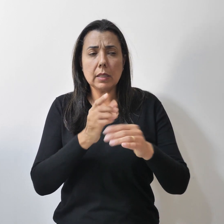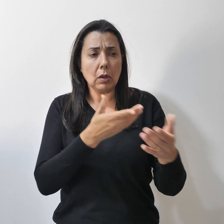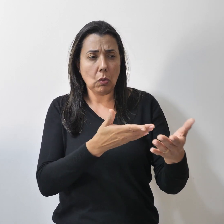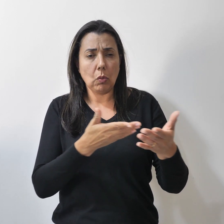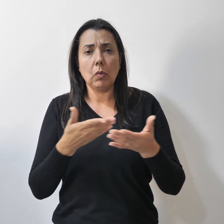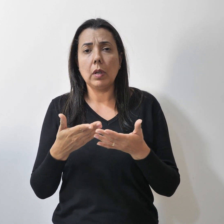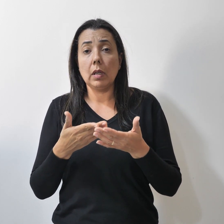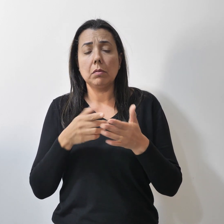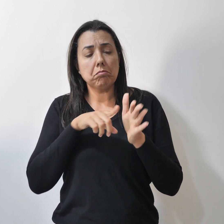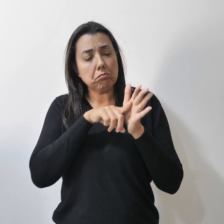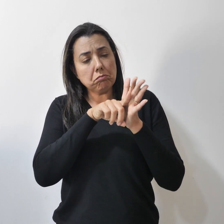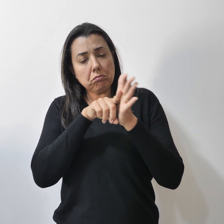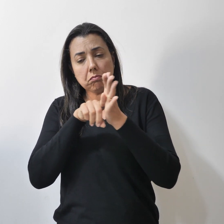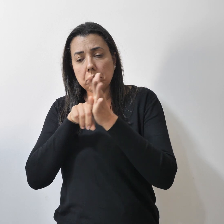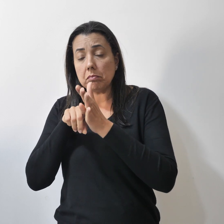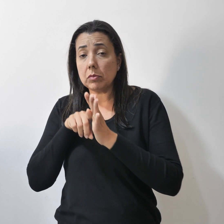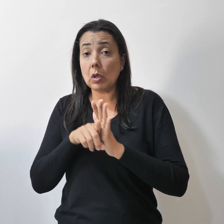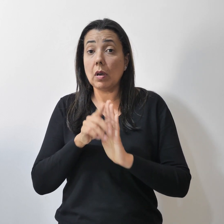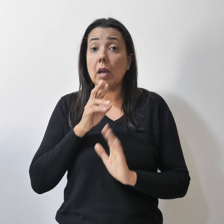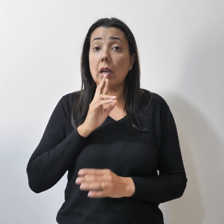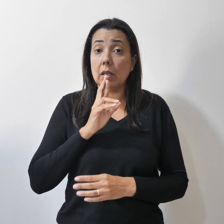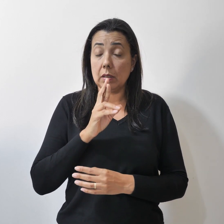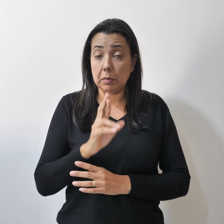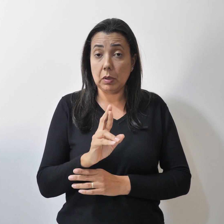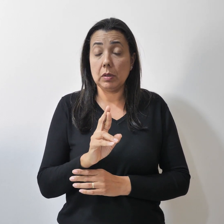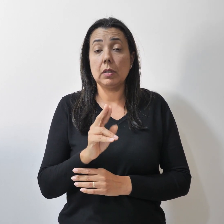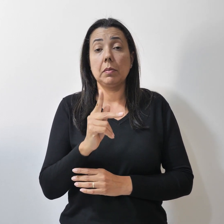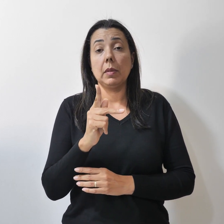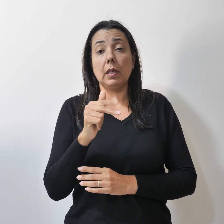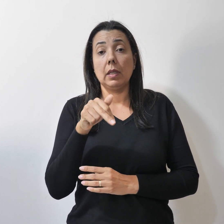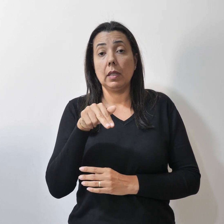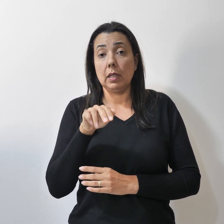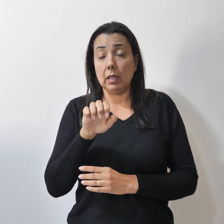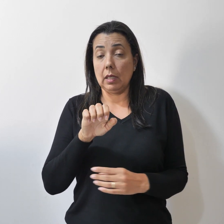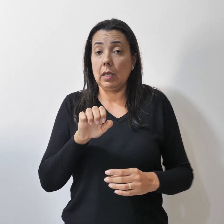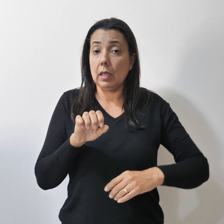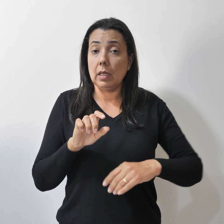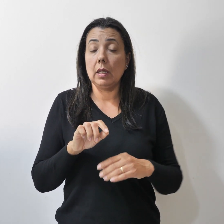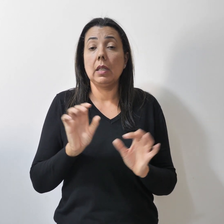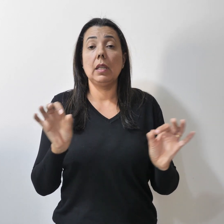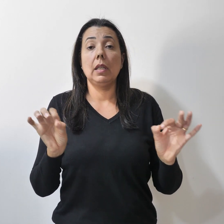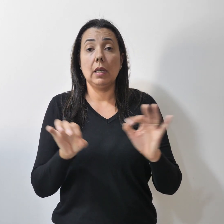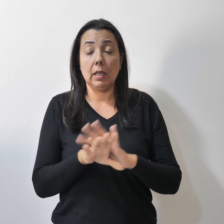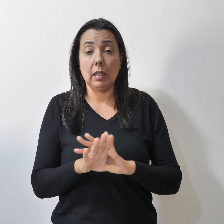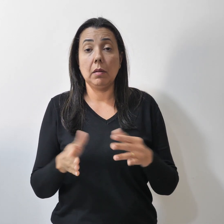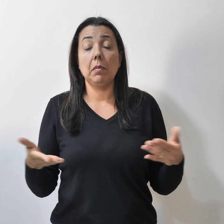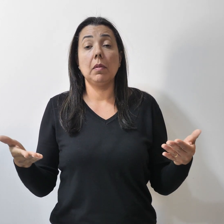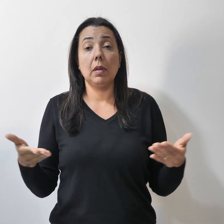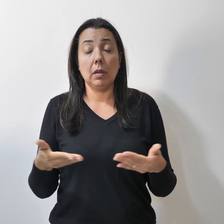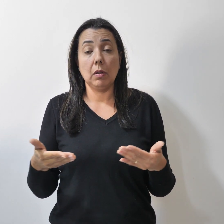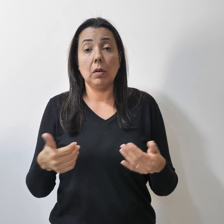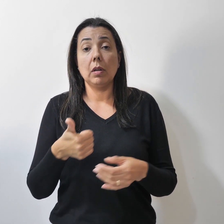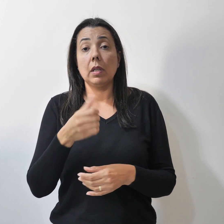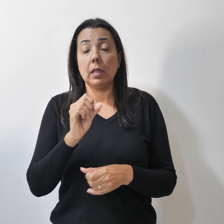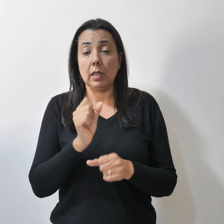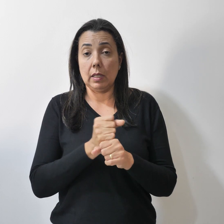analisaram os resultados do PNE que encerra seu ciclo de 10 anos em